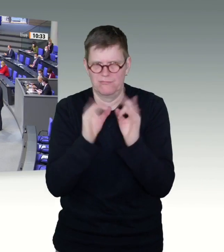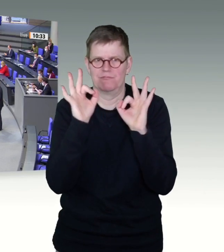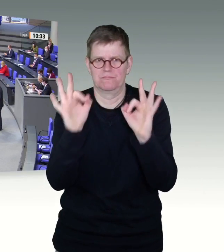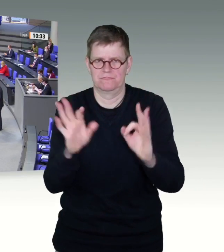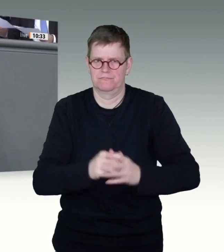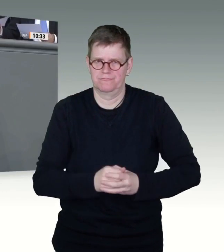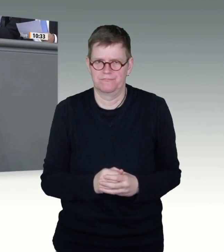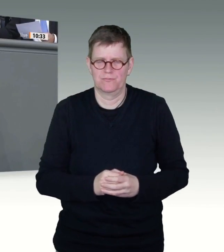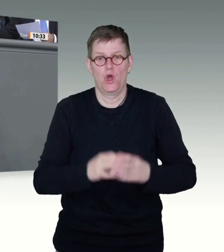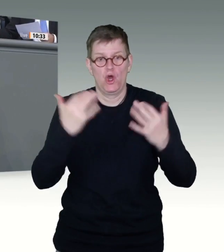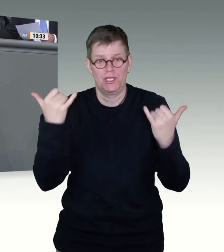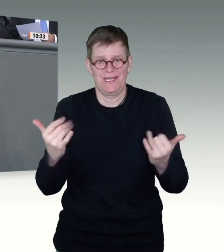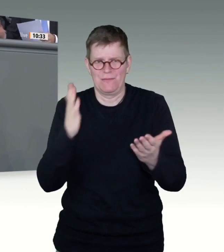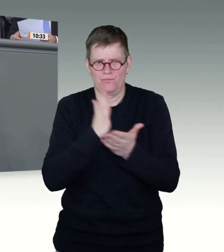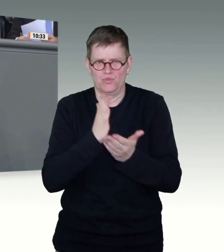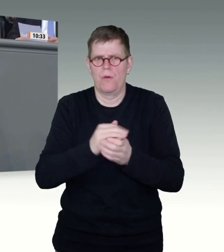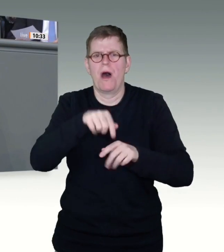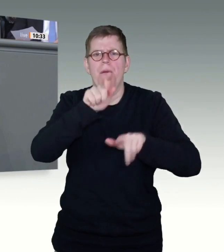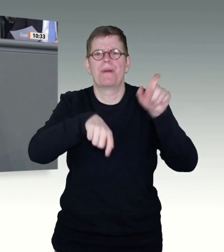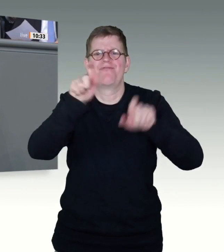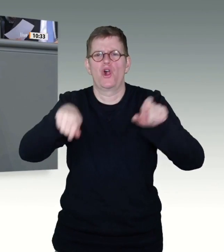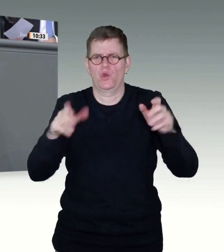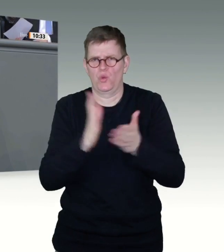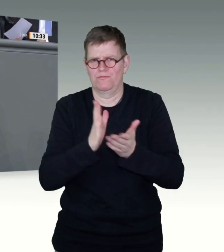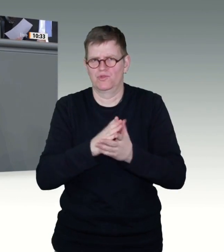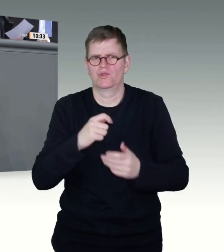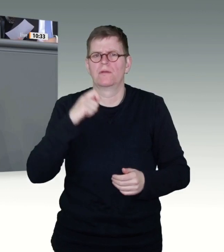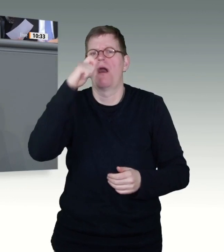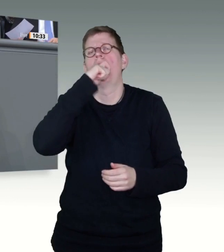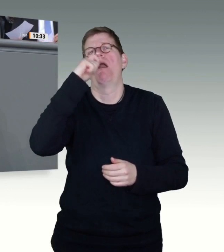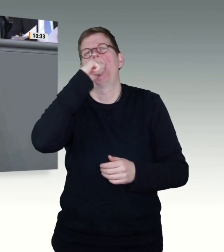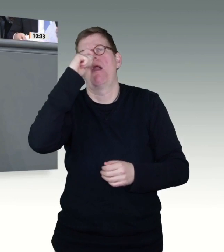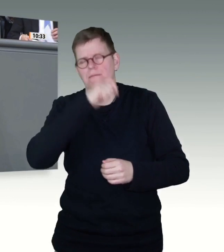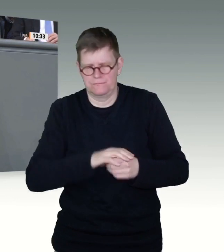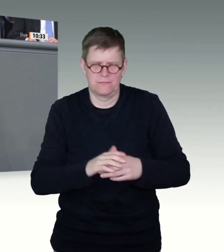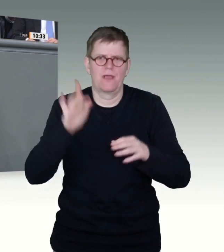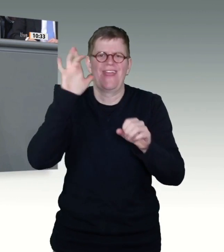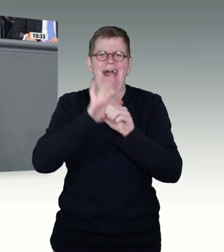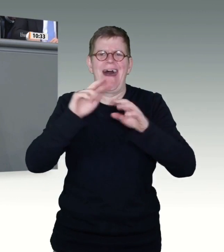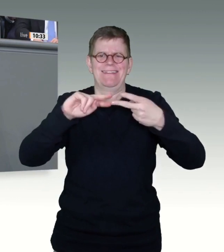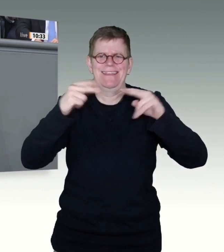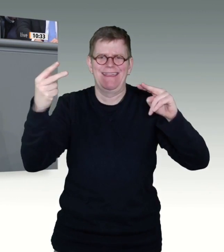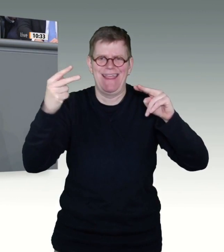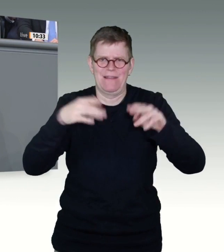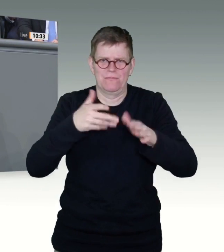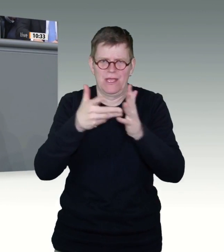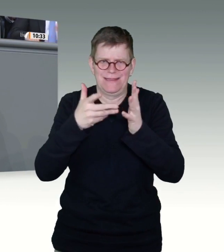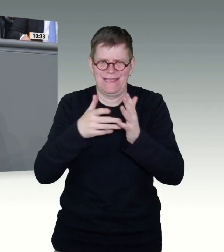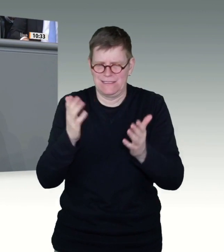gequält. Wann fangen Sie endlich an, Ihre Strategie auf wissenschaftliche Grundlagen zu stellen?